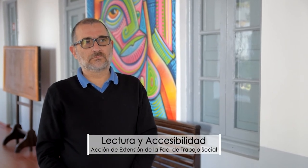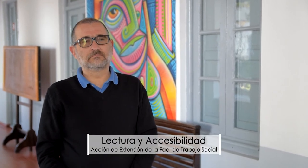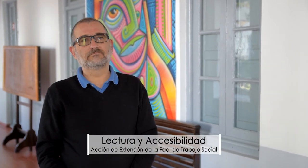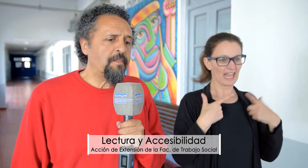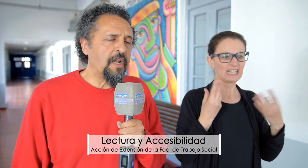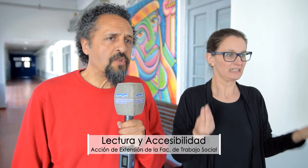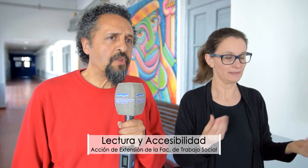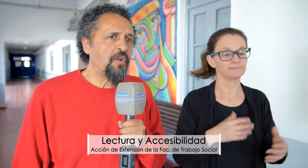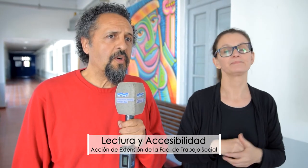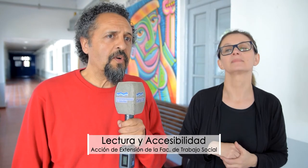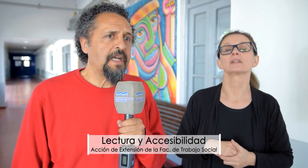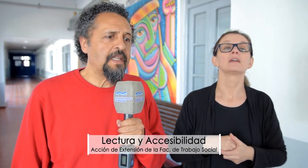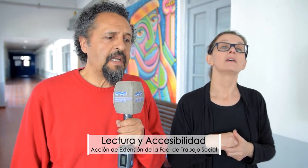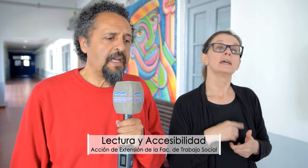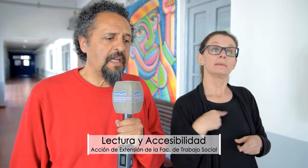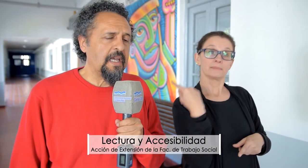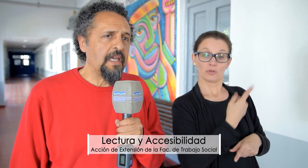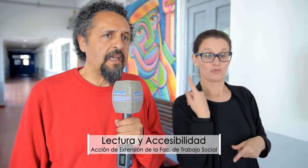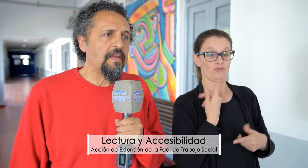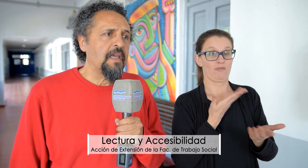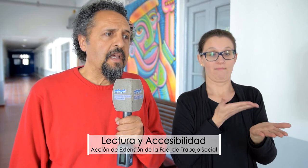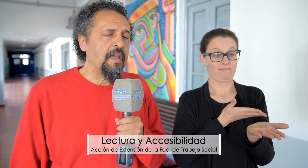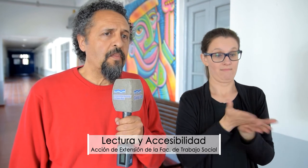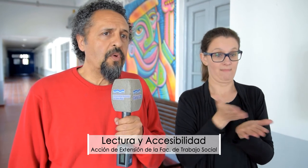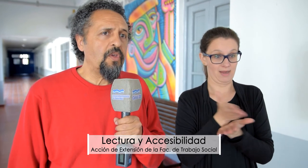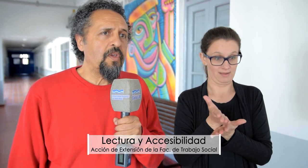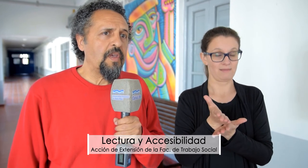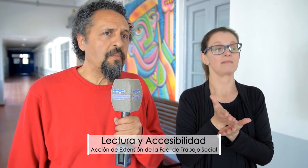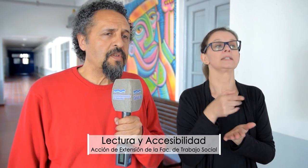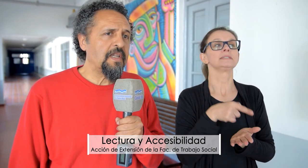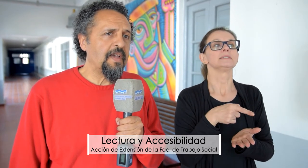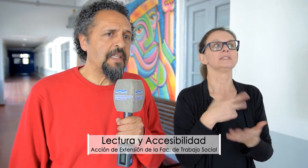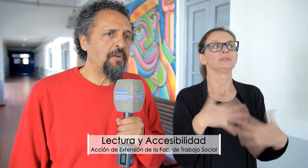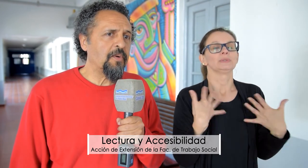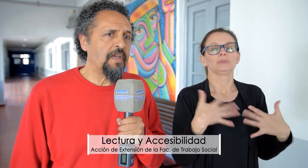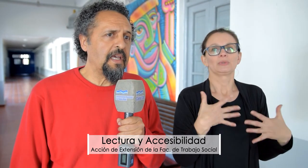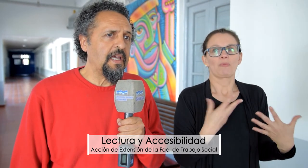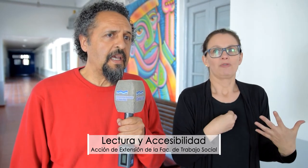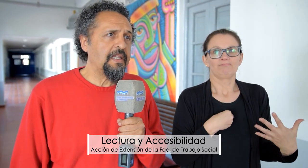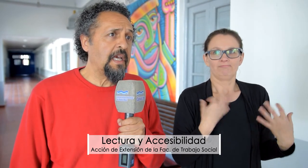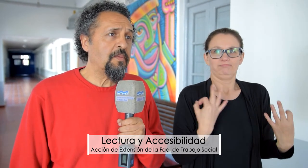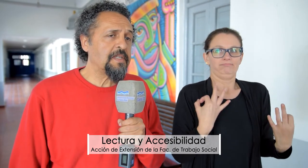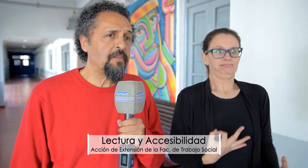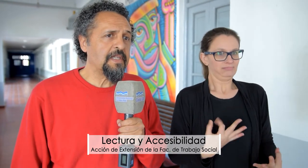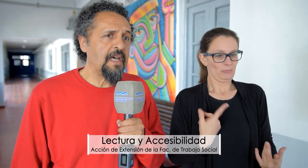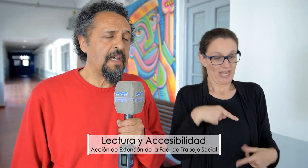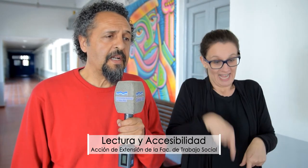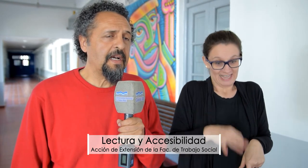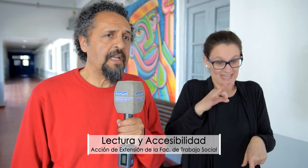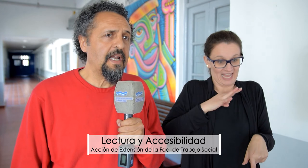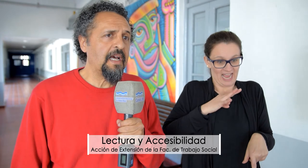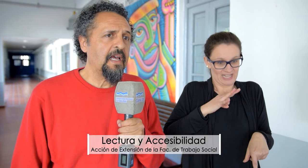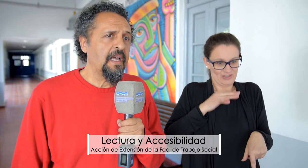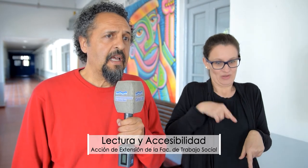ingresar. Para nosotros como cátedra es muy significativo porque este año empezamos a